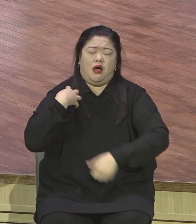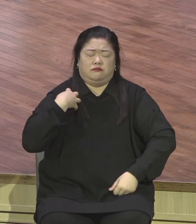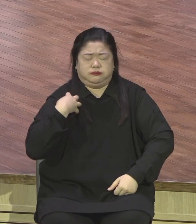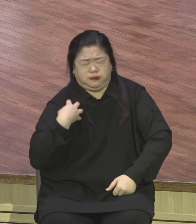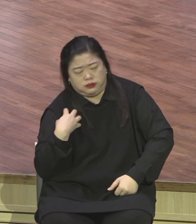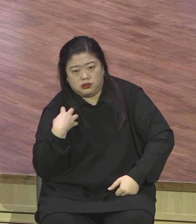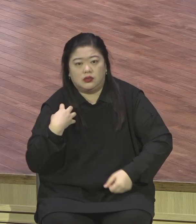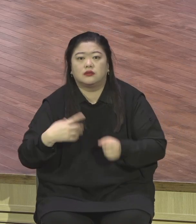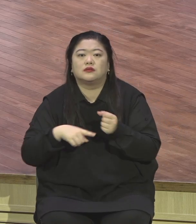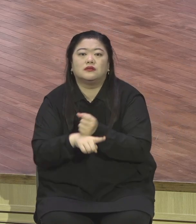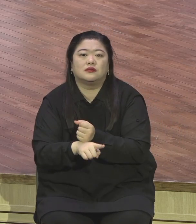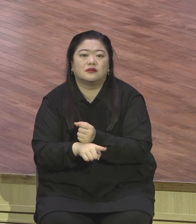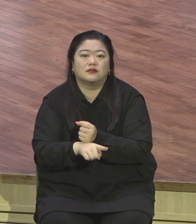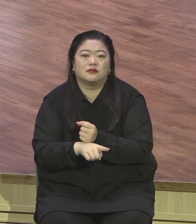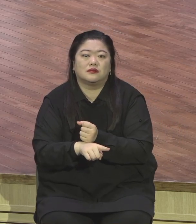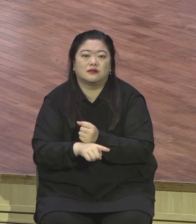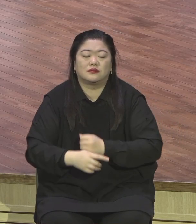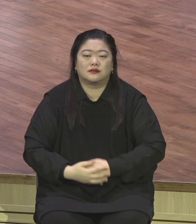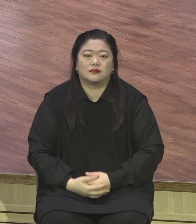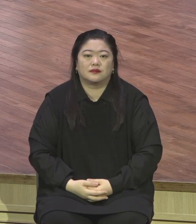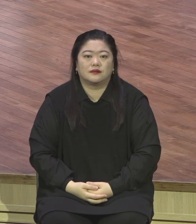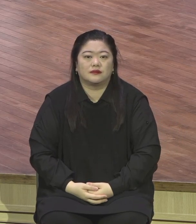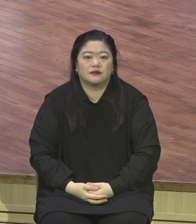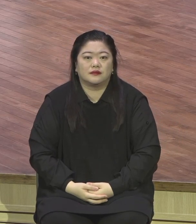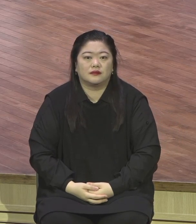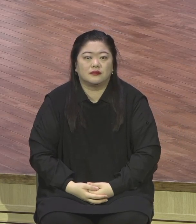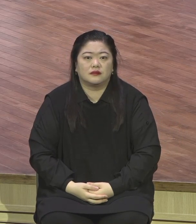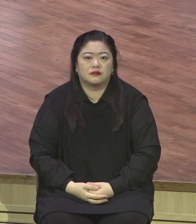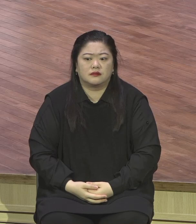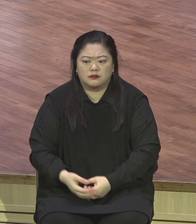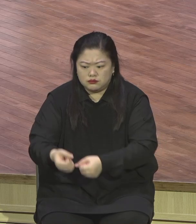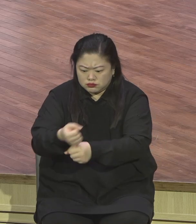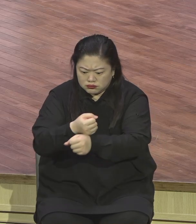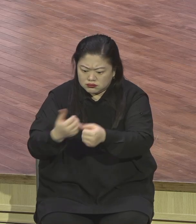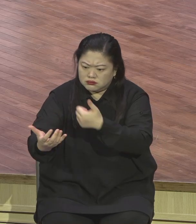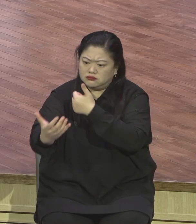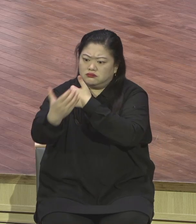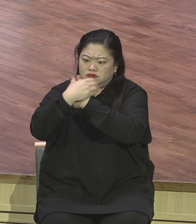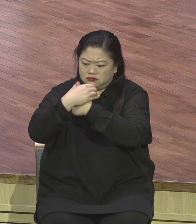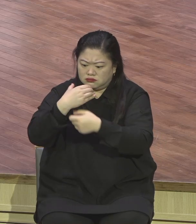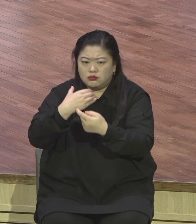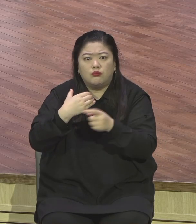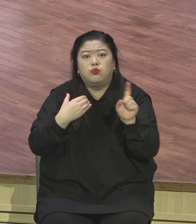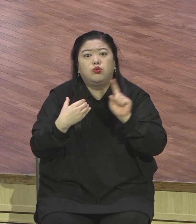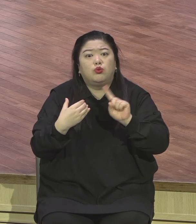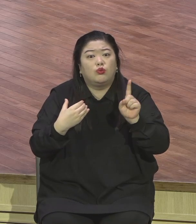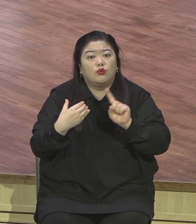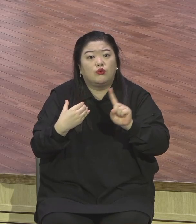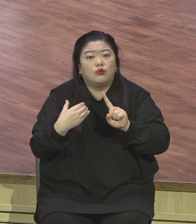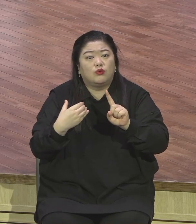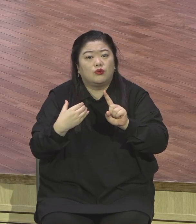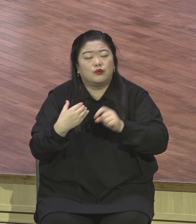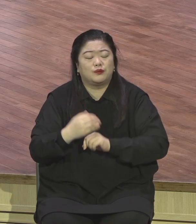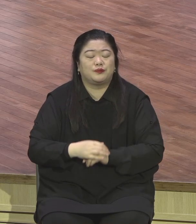그러면 그 짐이 무슨 짐이고 어떻게 지워진 것이냐 1차적으로는